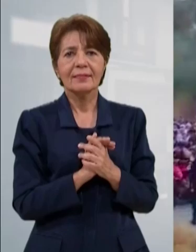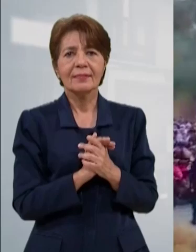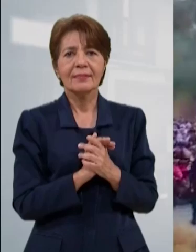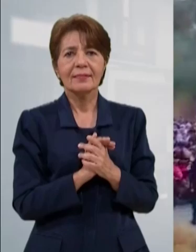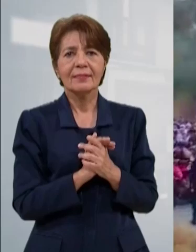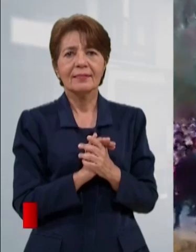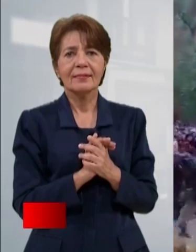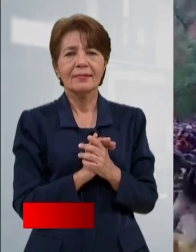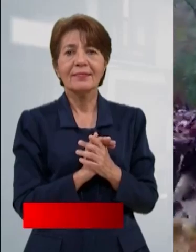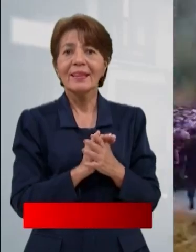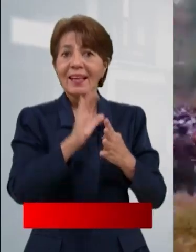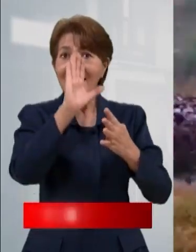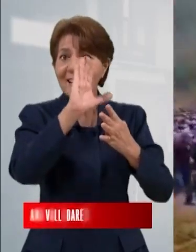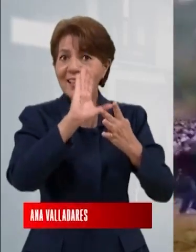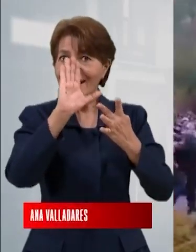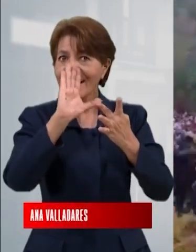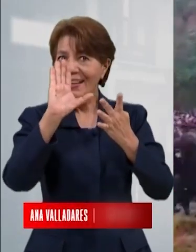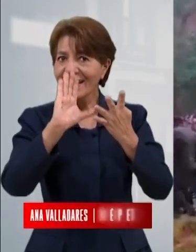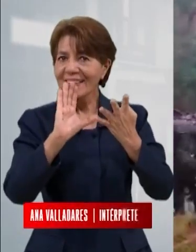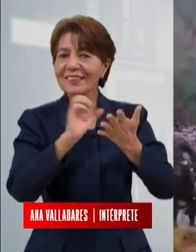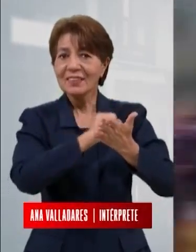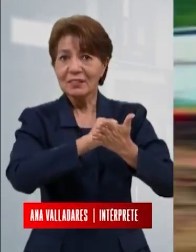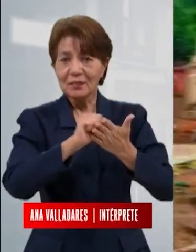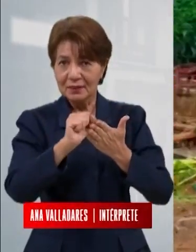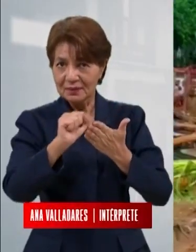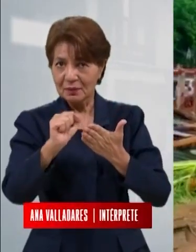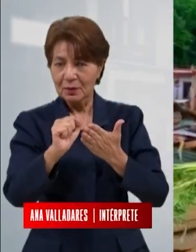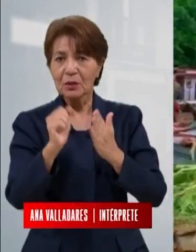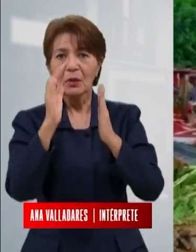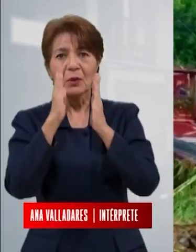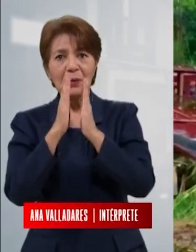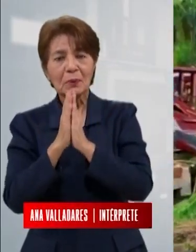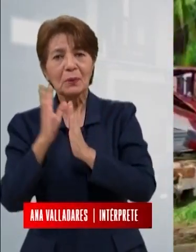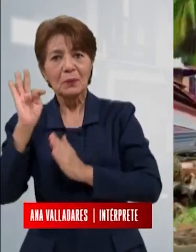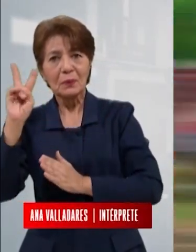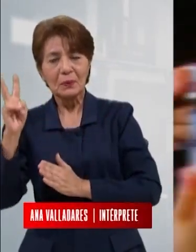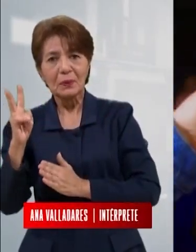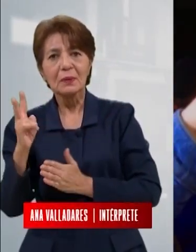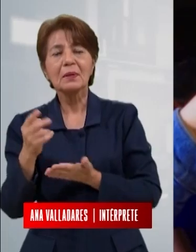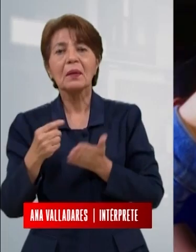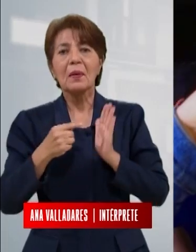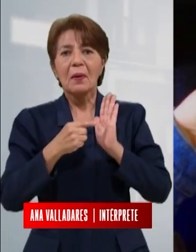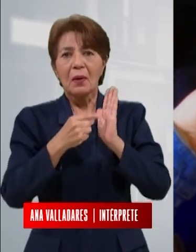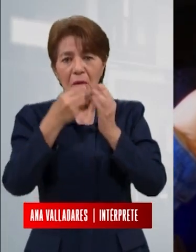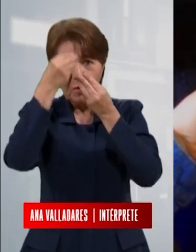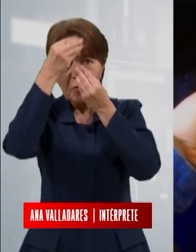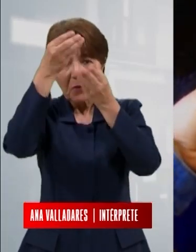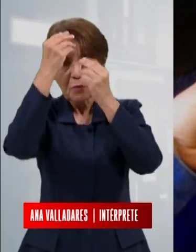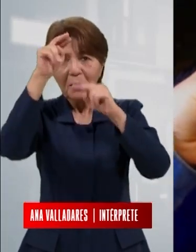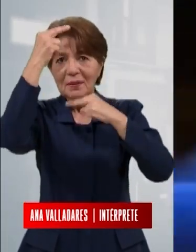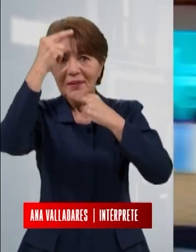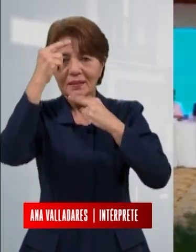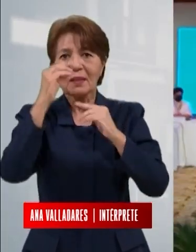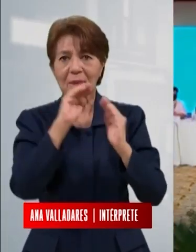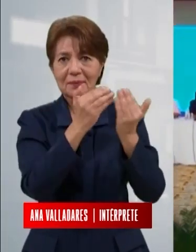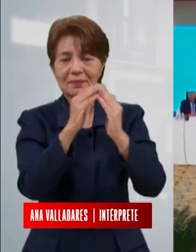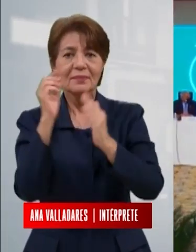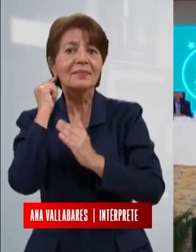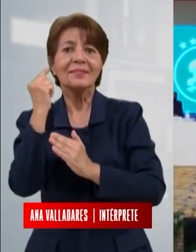Cada semana, Suyapa TV trae las noticias para la comunidad sorda, como parte de la